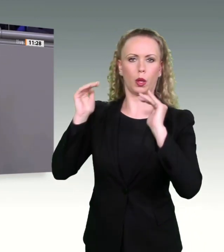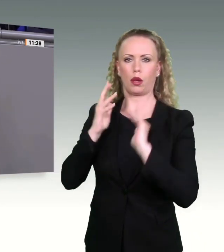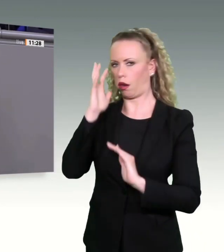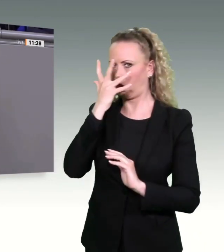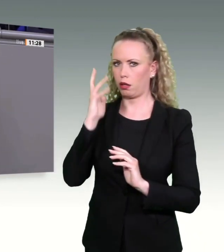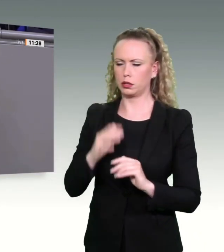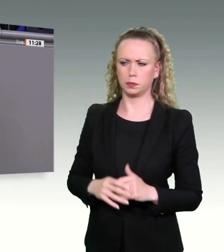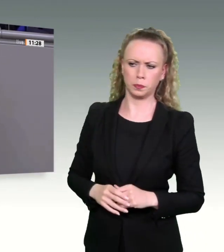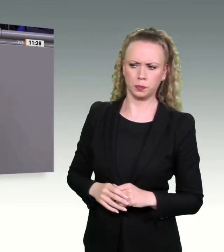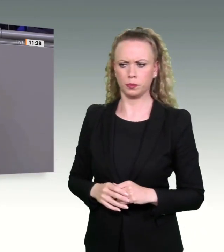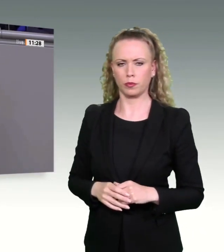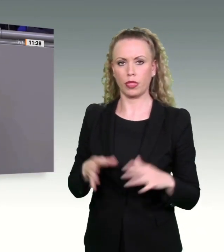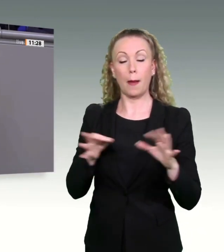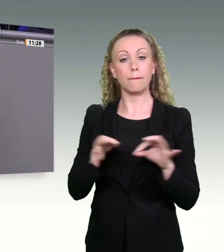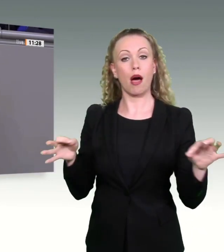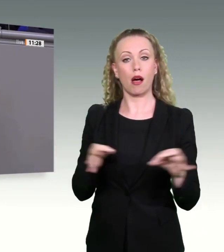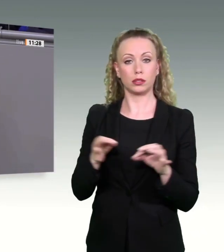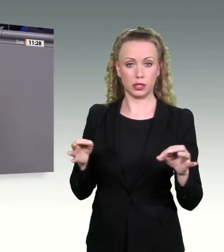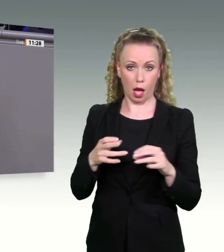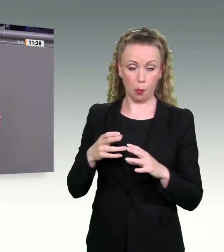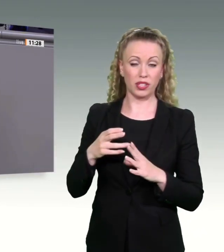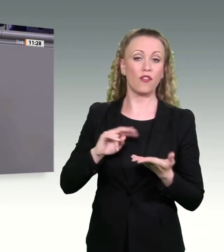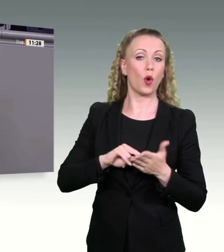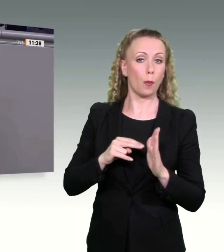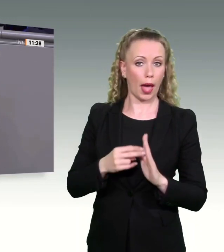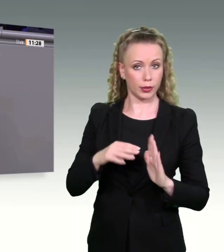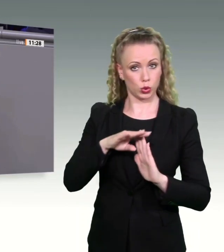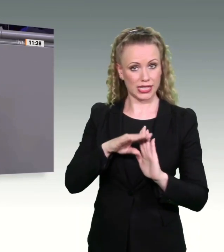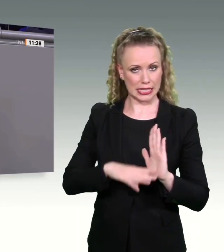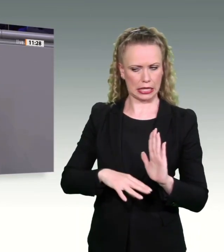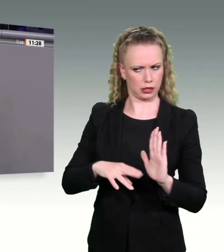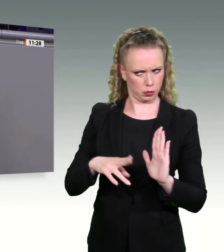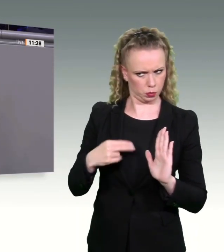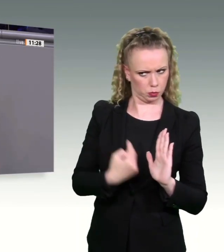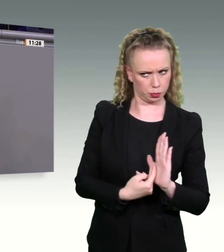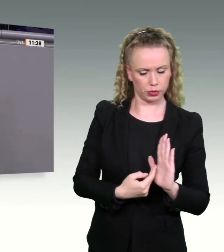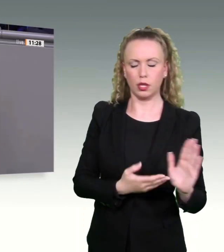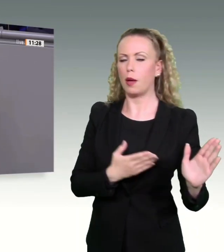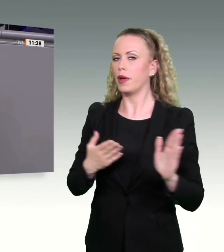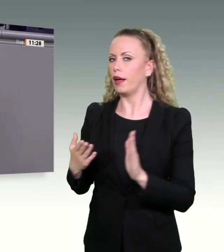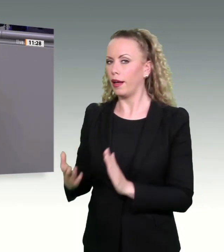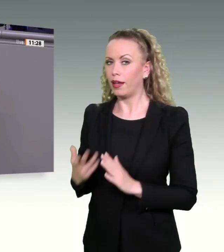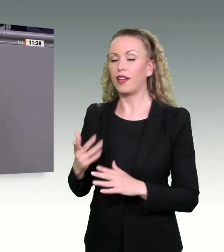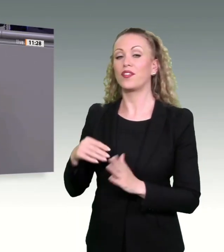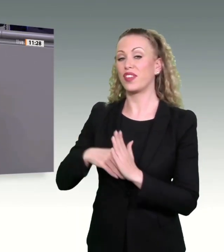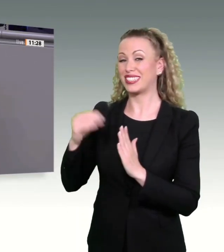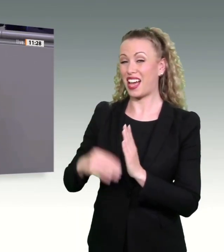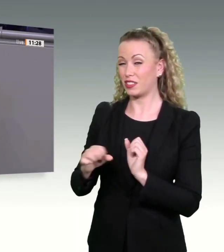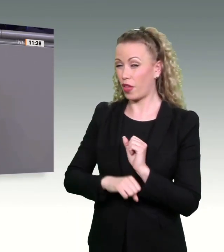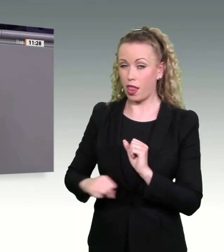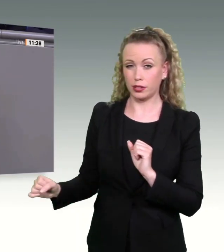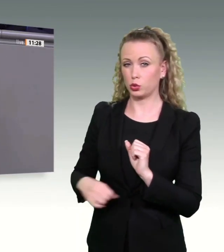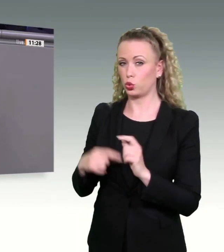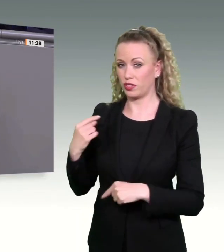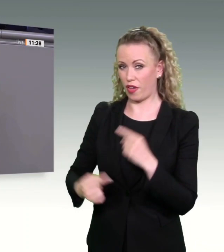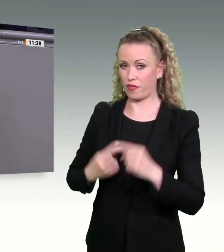Maßnahmengesetzvorbereitungsgesetz erwähnt. Das hat nun ein Vertragsverletzungsverfahren der EU gegen die Bundesrepublik